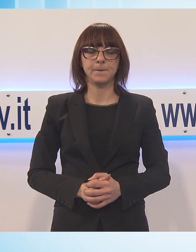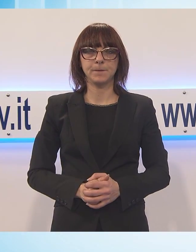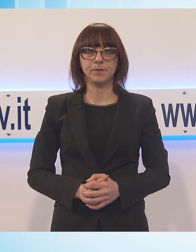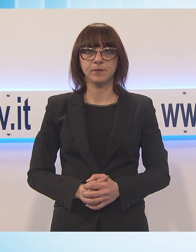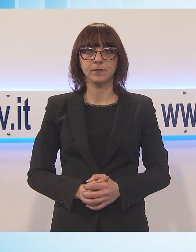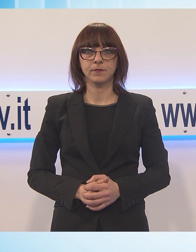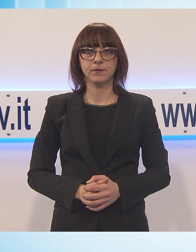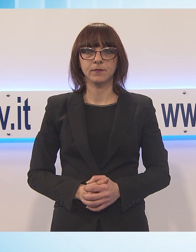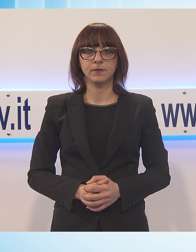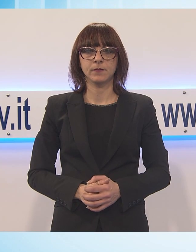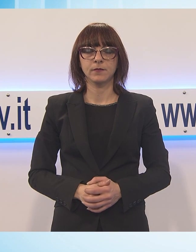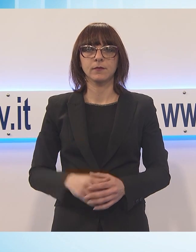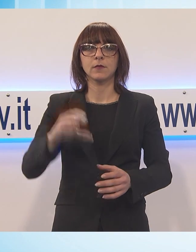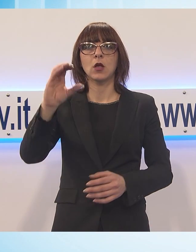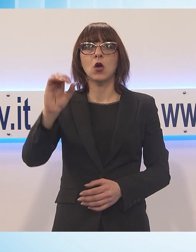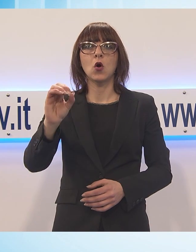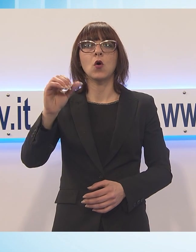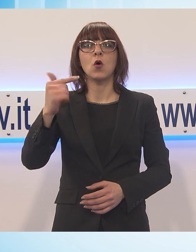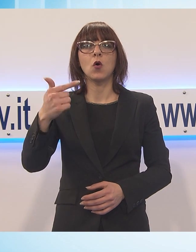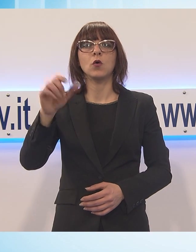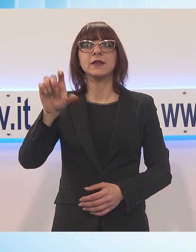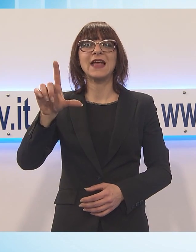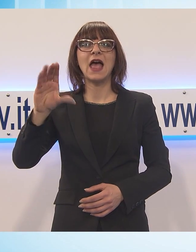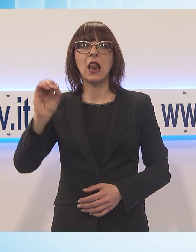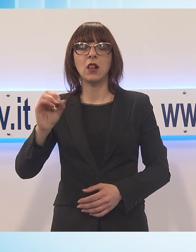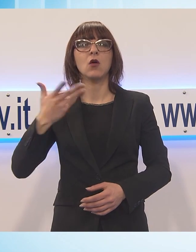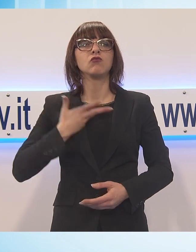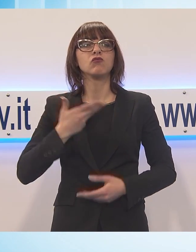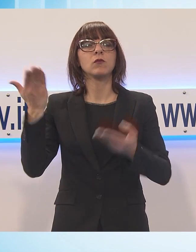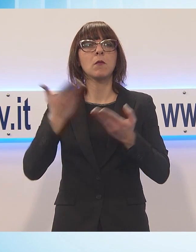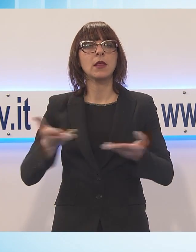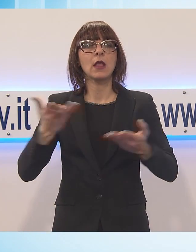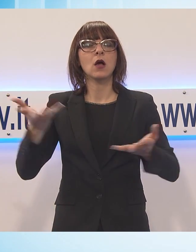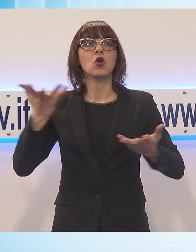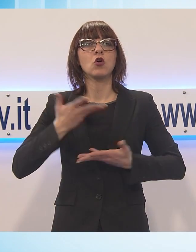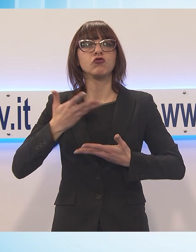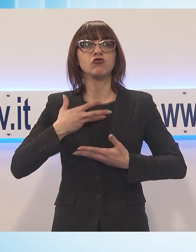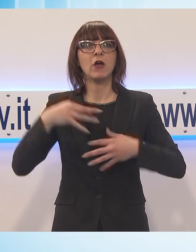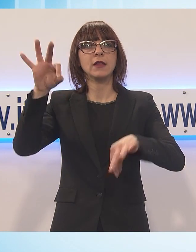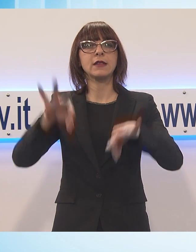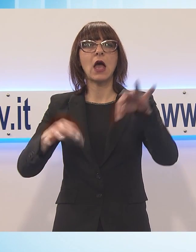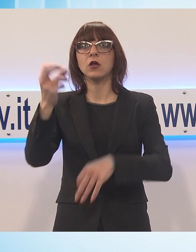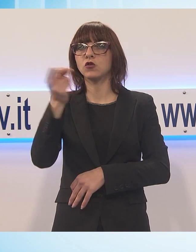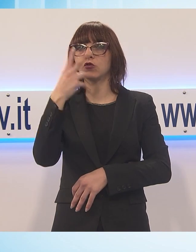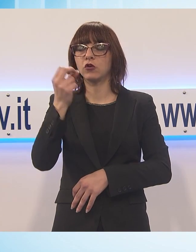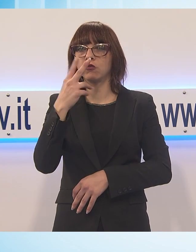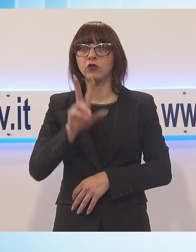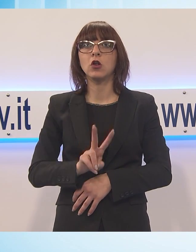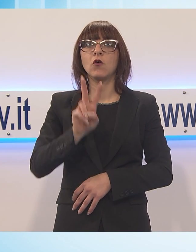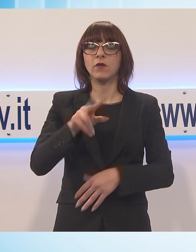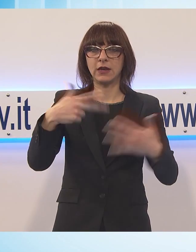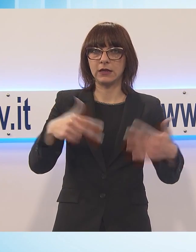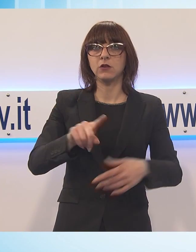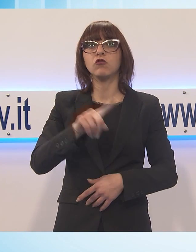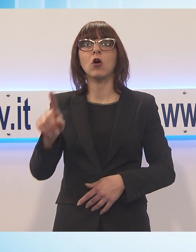Otello, uno dei capolavori di Giuseppe Verdi, andrà in scena al Teatro del Giglio di Lucca, in esclusiva a Toscana, venerdì 18 e domenica 20 gennaio. Lo